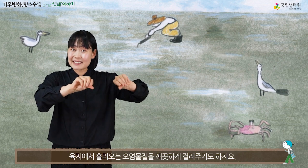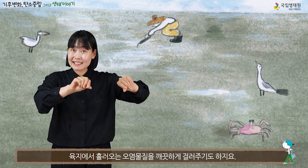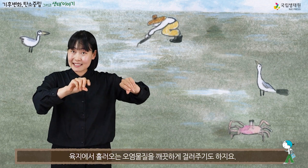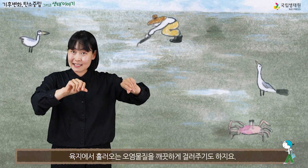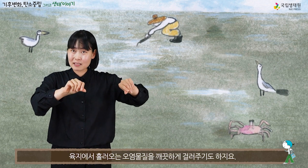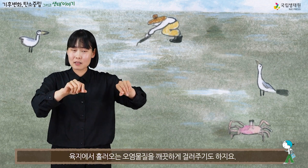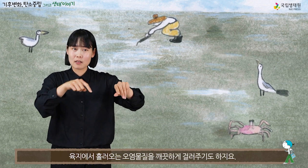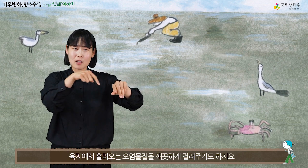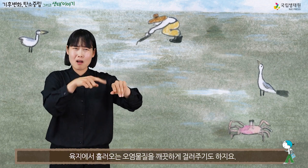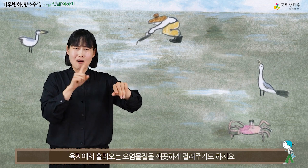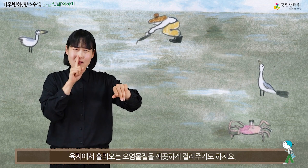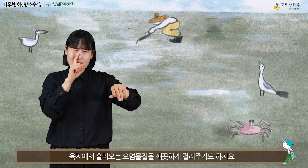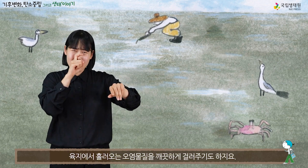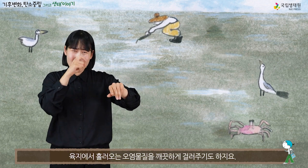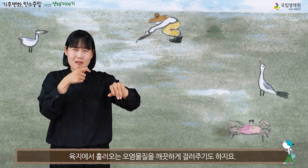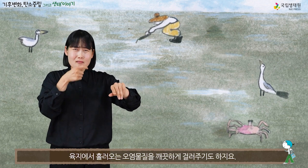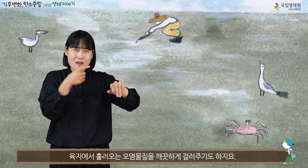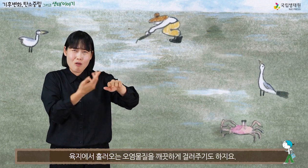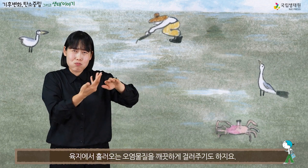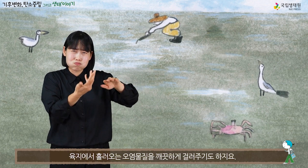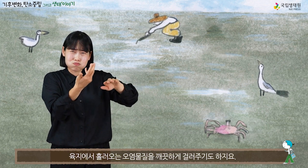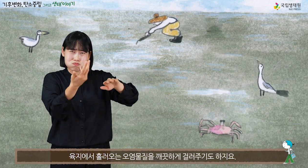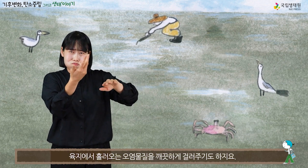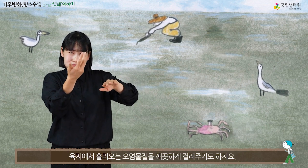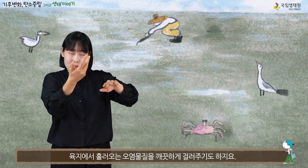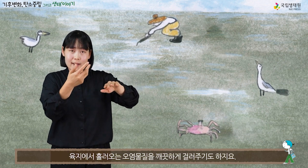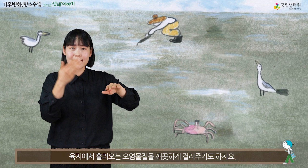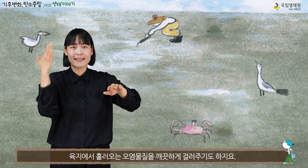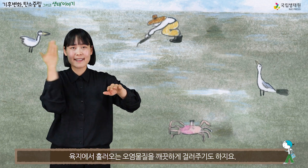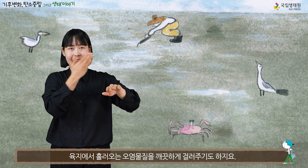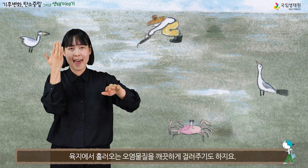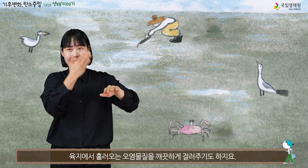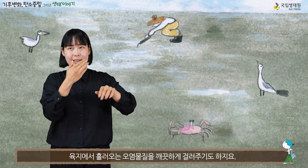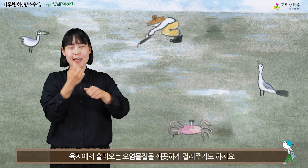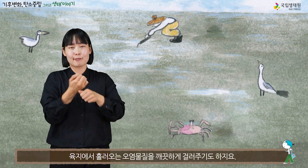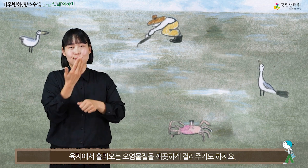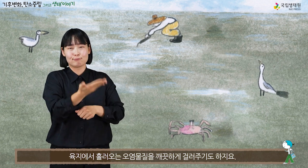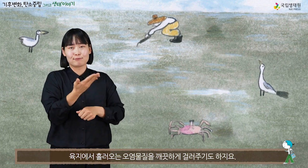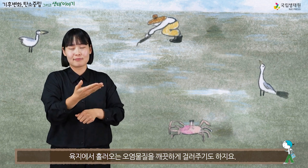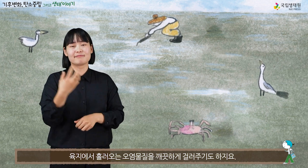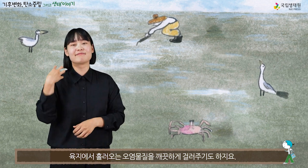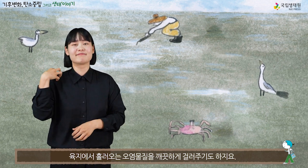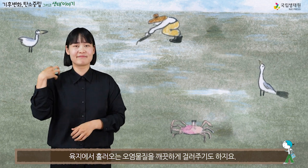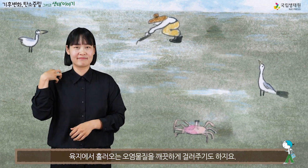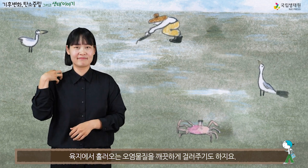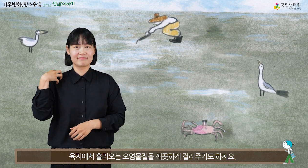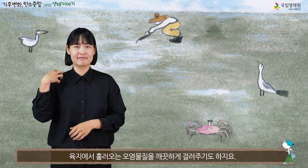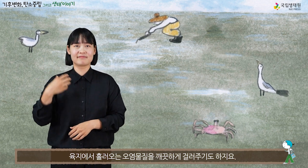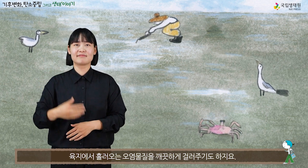육지에서 흘러오는 오염물질을 깨끗하게 걸러주기도 하지요.